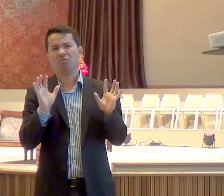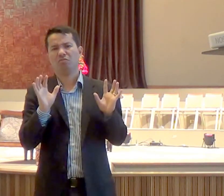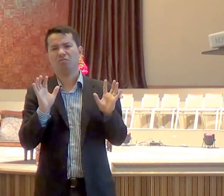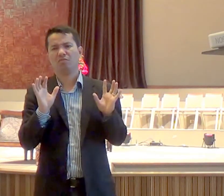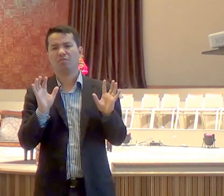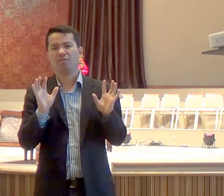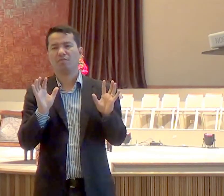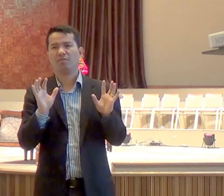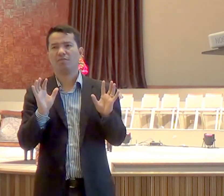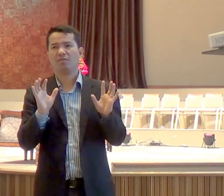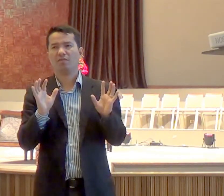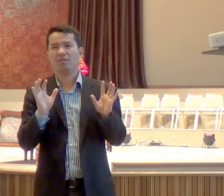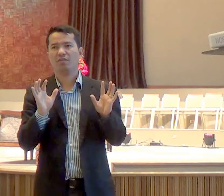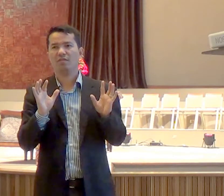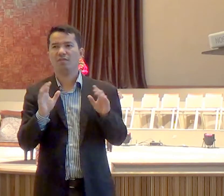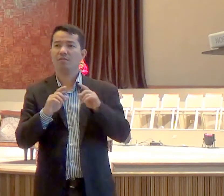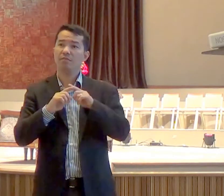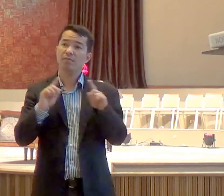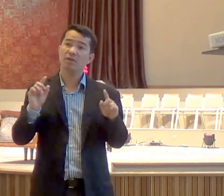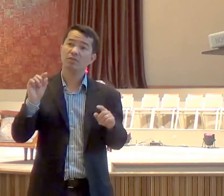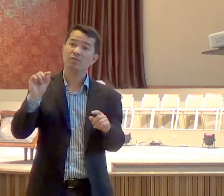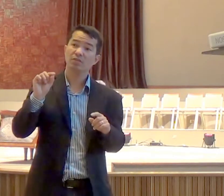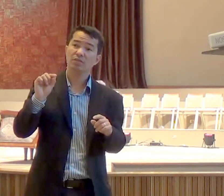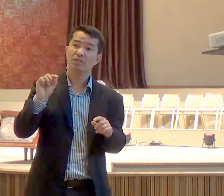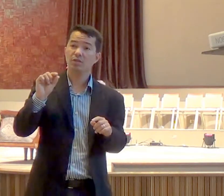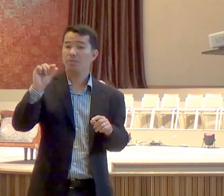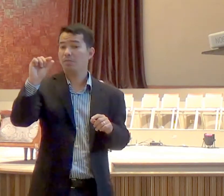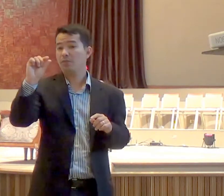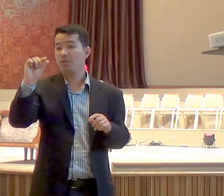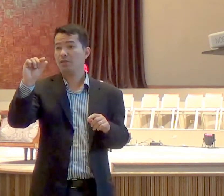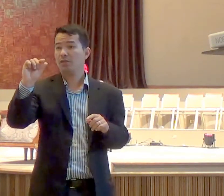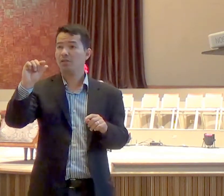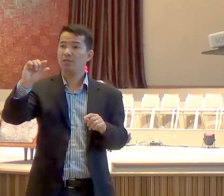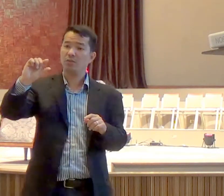o que é um pouquinho? Para alcoólatra, um pouquinho, são duas, três, cinco garrafas,